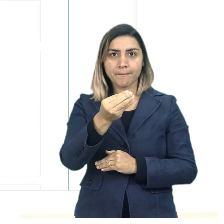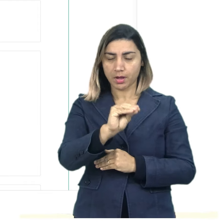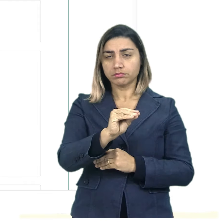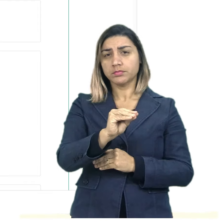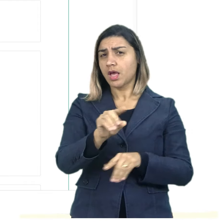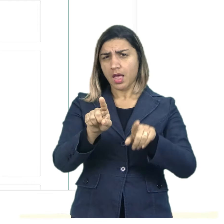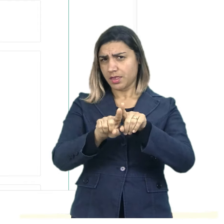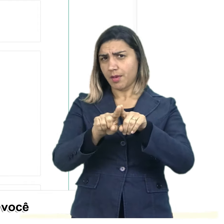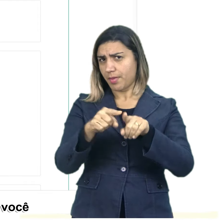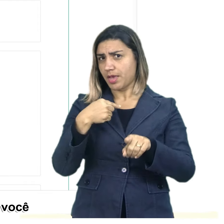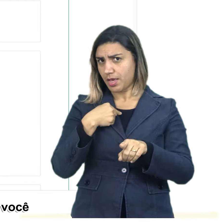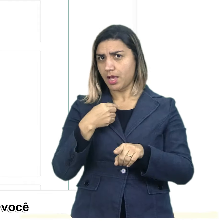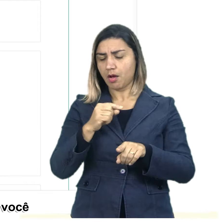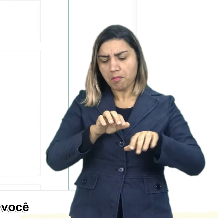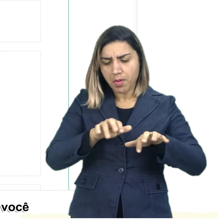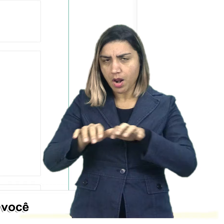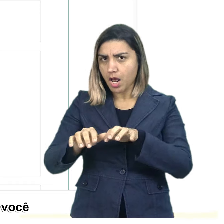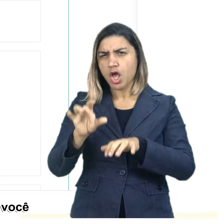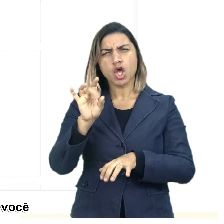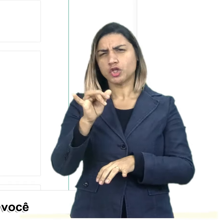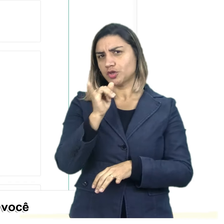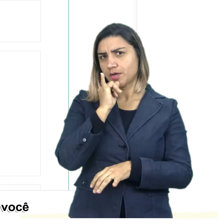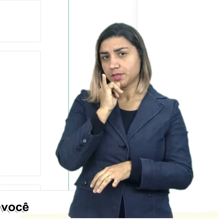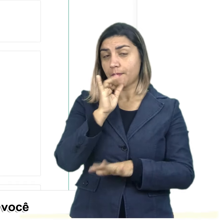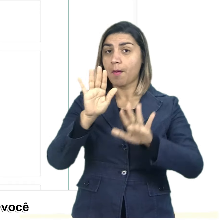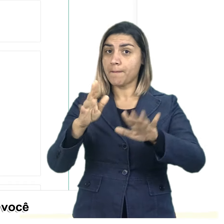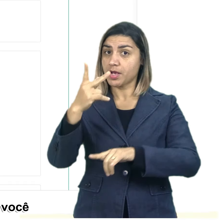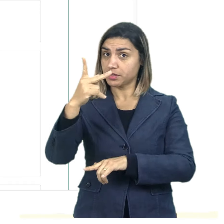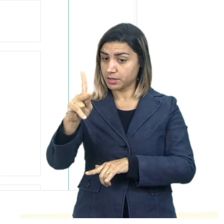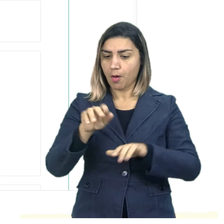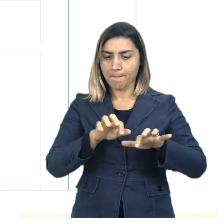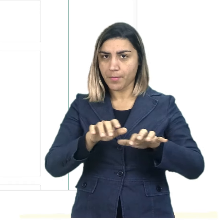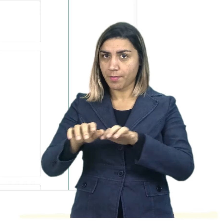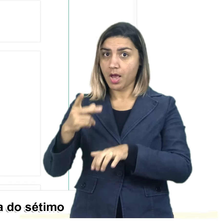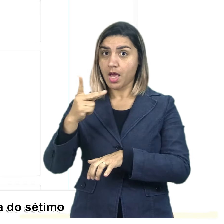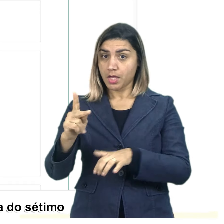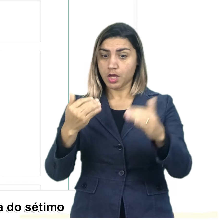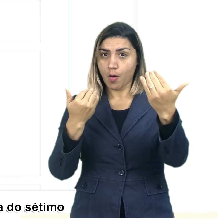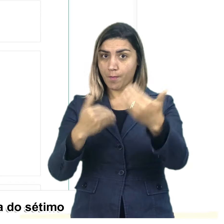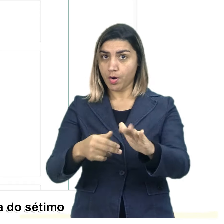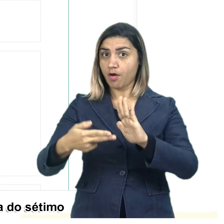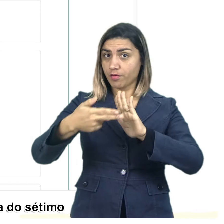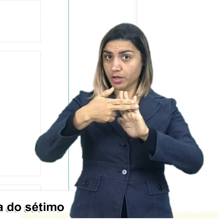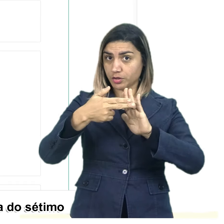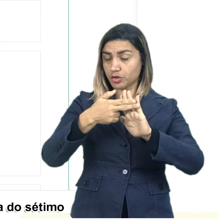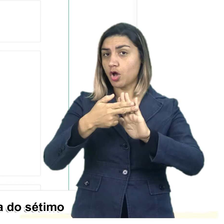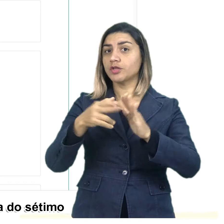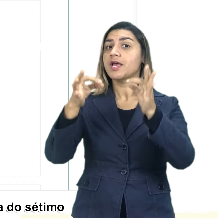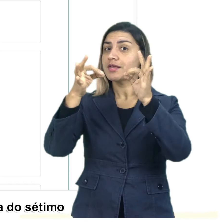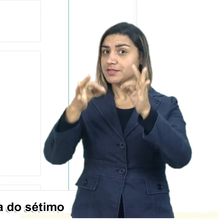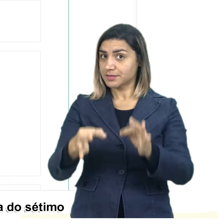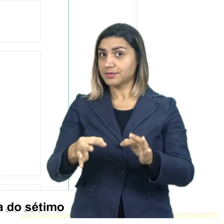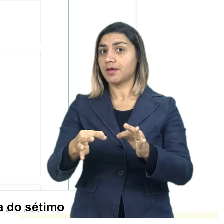hipotéticas. Você vai digitar as notas que você tem em língua portuguesa e